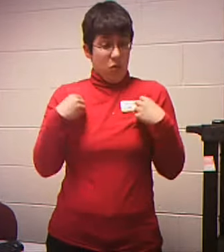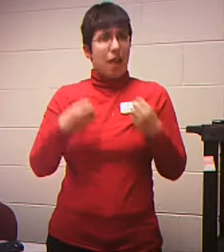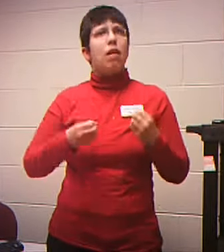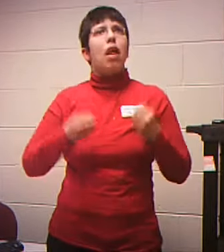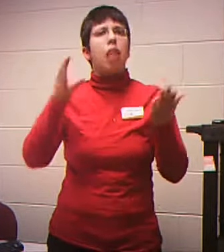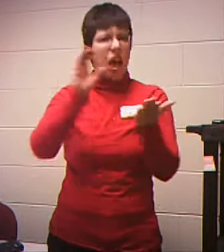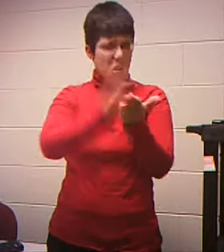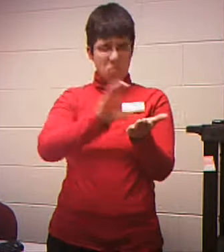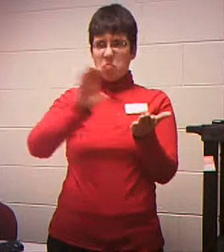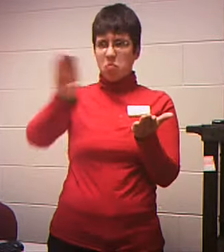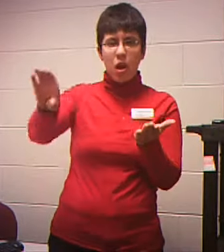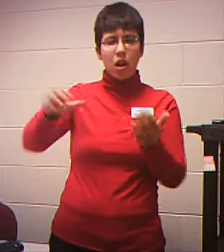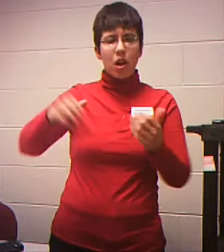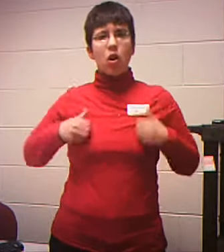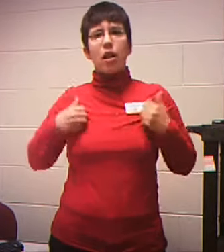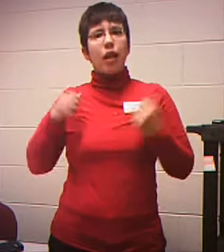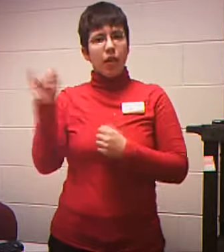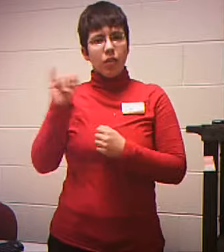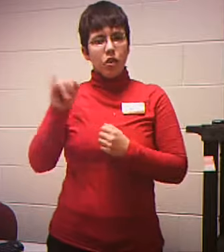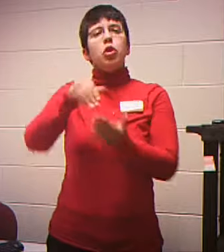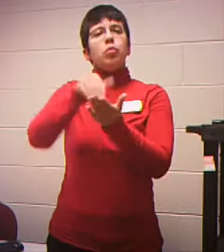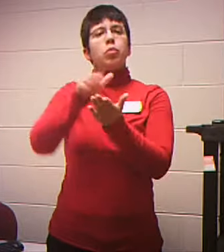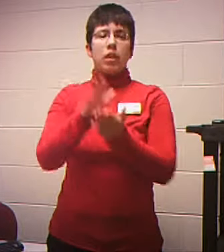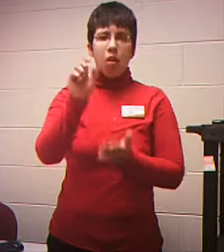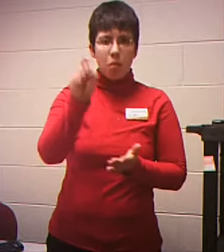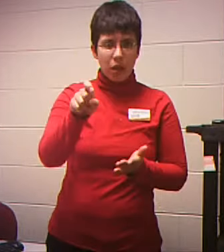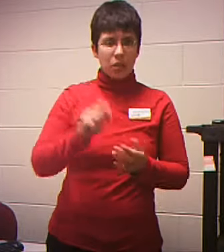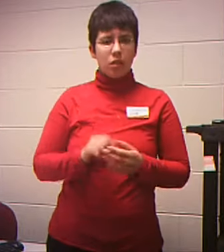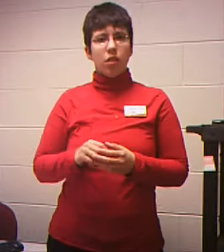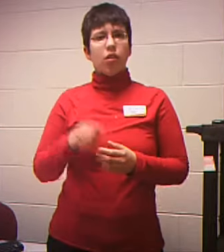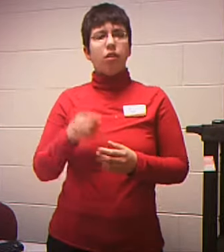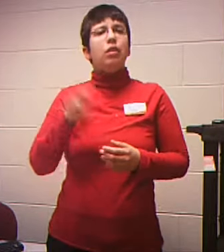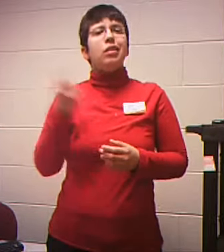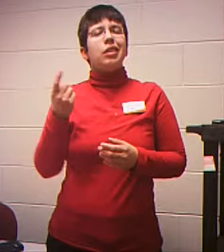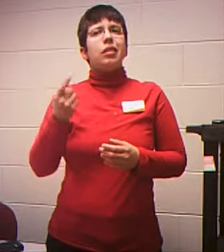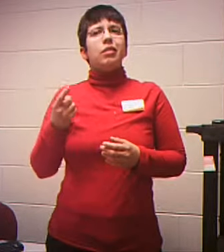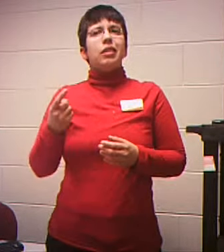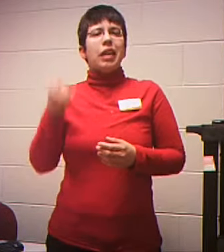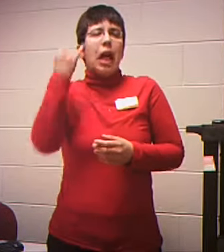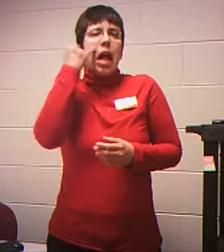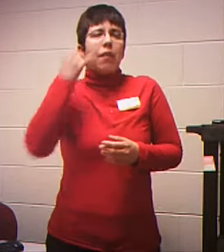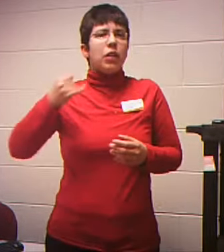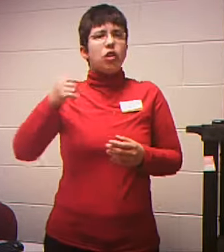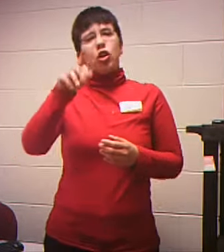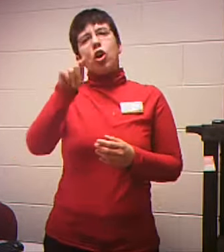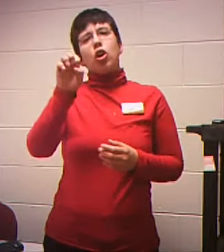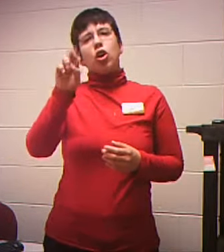If it's a Term policy Where someone Is just going To get paid A certain amount And it doesn't Have a savings Feature on it Then